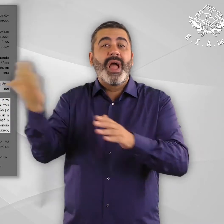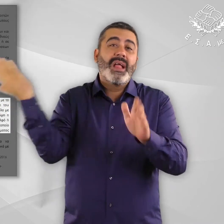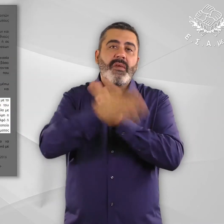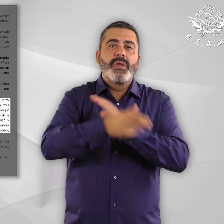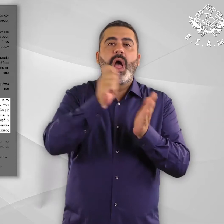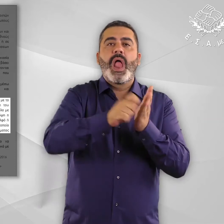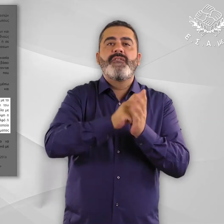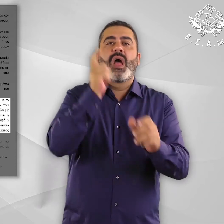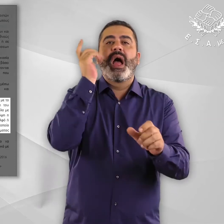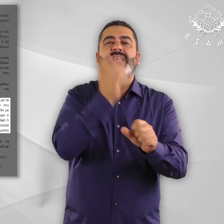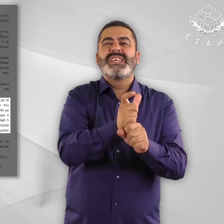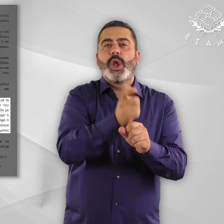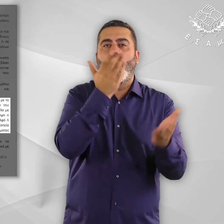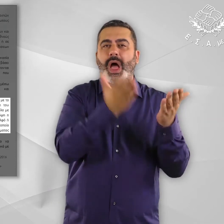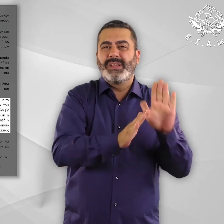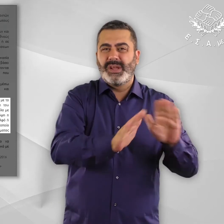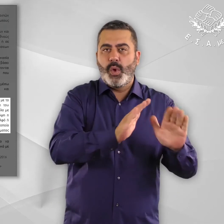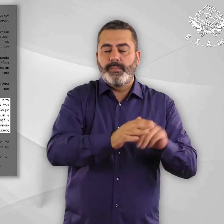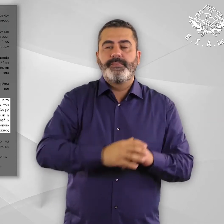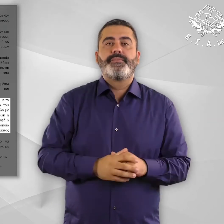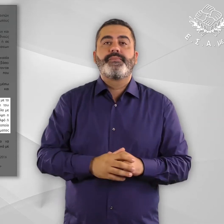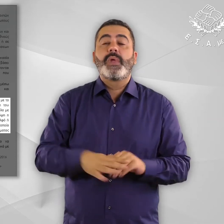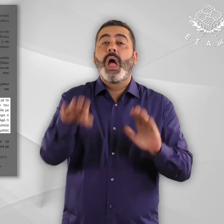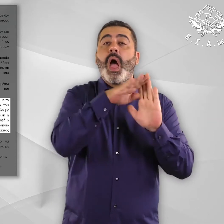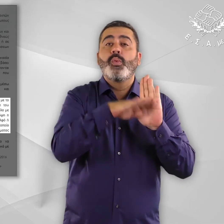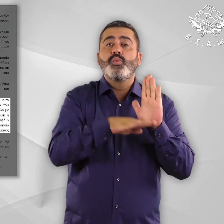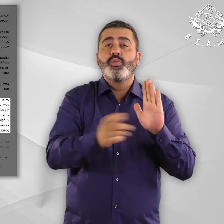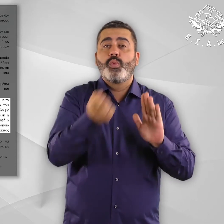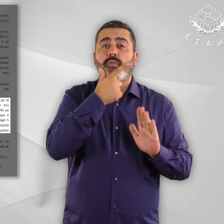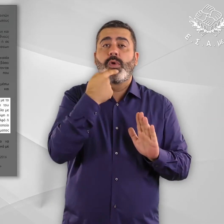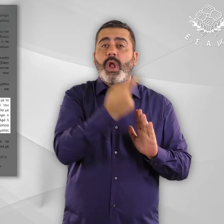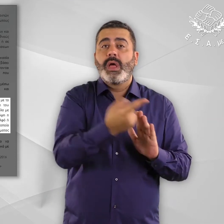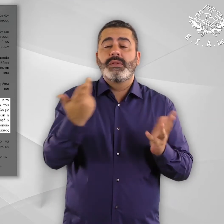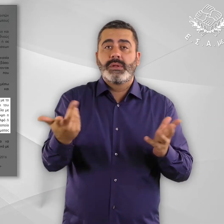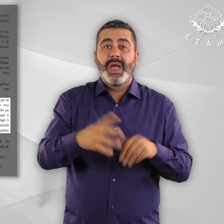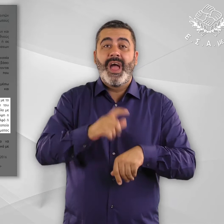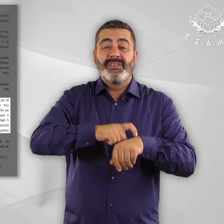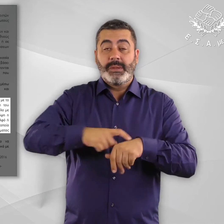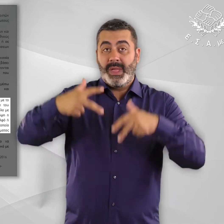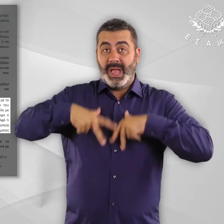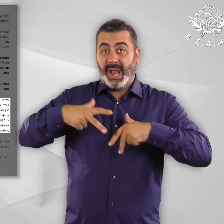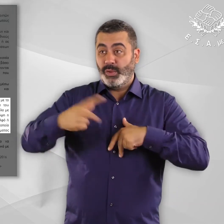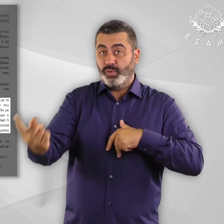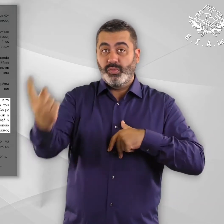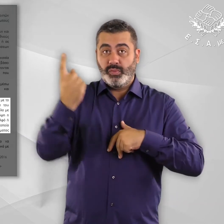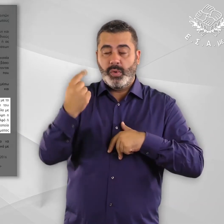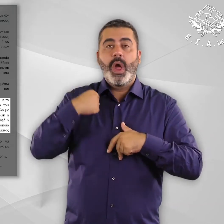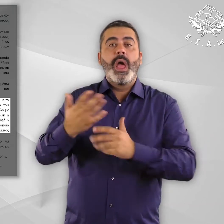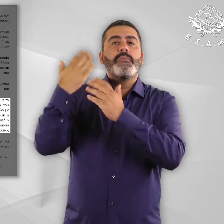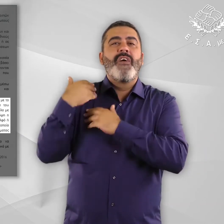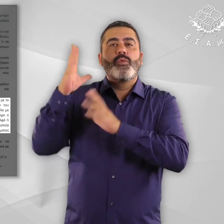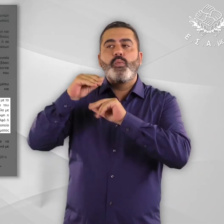Κουκίδα Σύμφωνα με τον κανονισμό του Δουβλίνου, αναφορικά με το κράτος μέλος που είναι υπεύθυνο για την εξέταση του